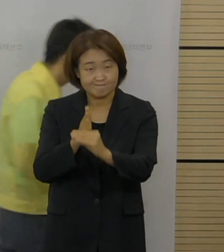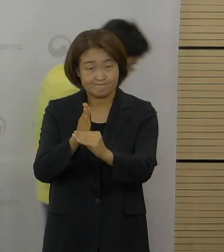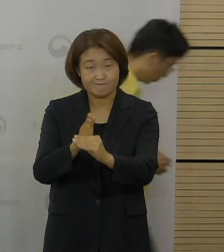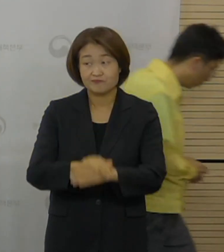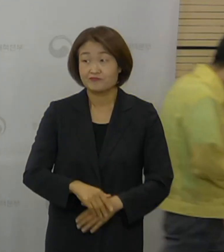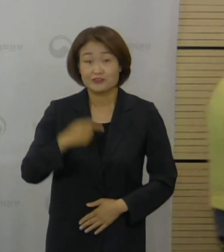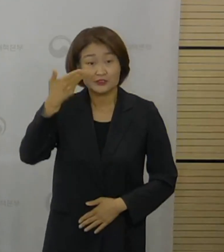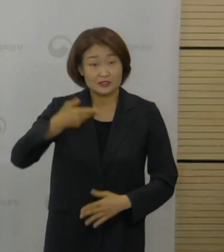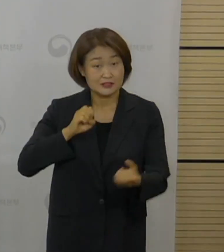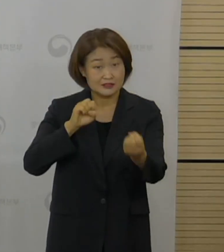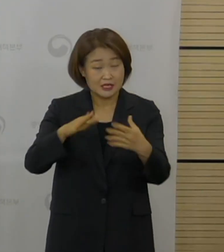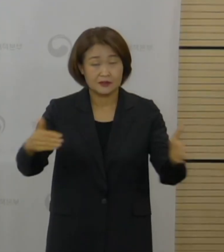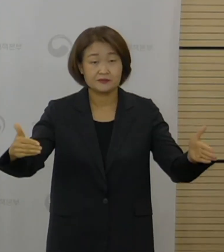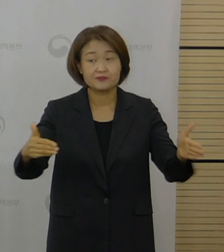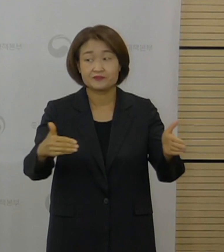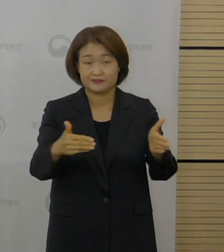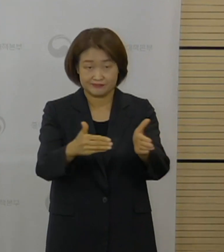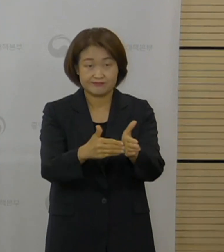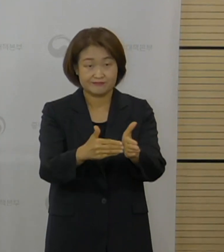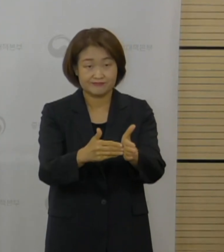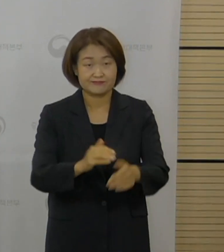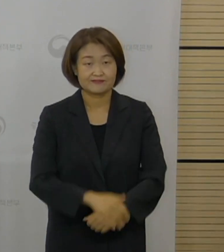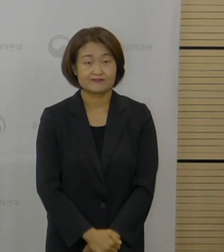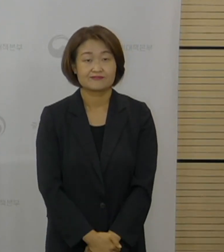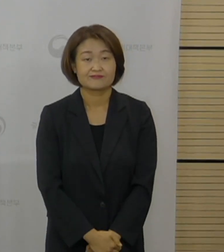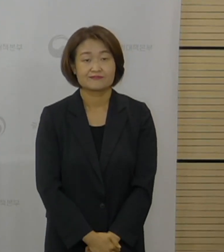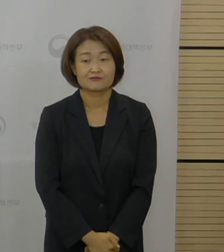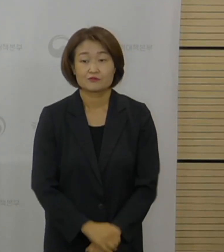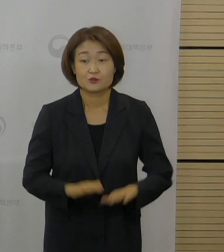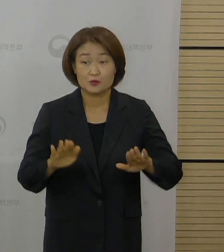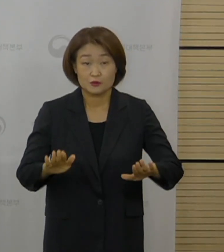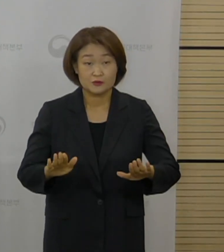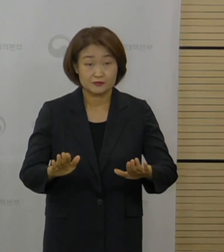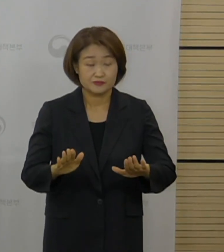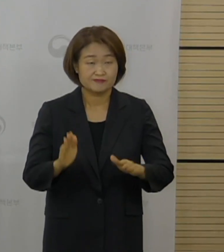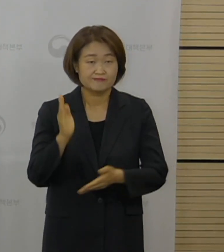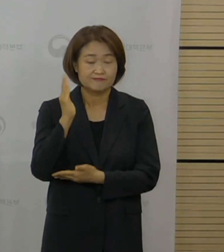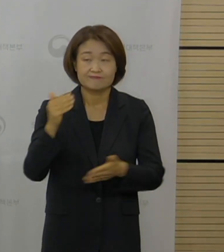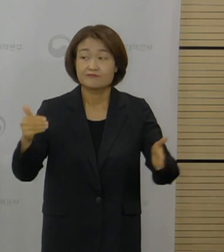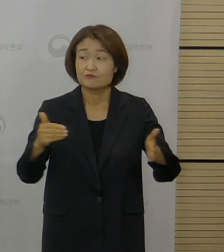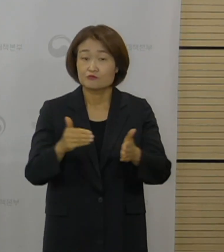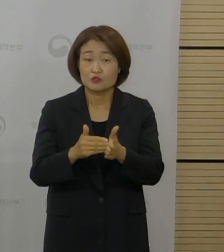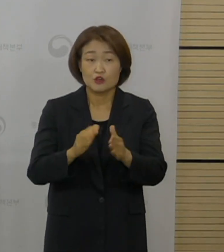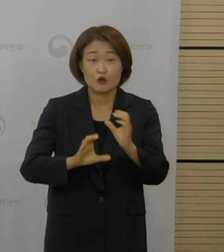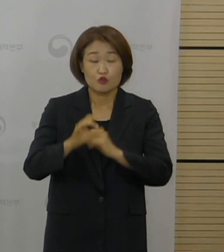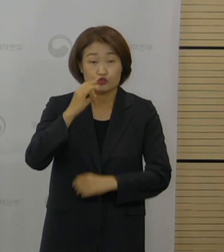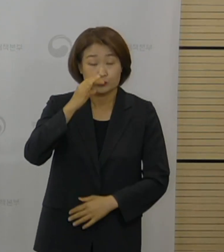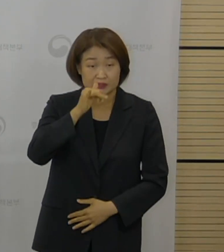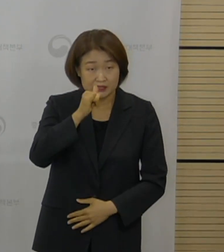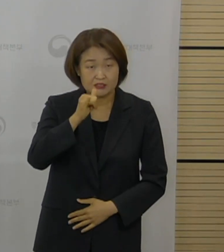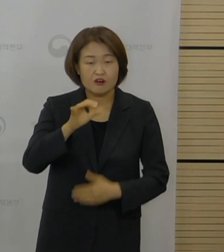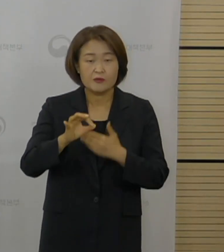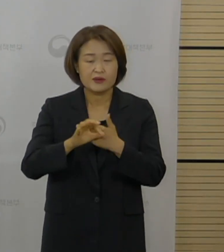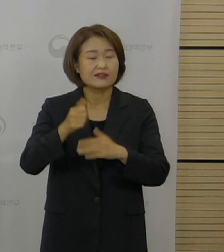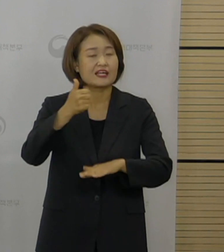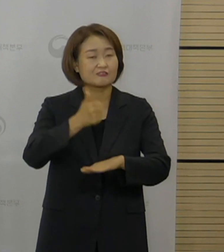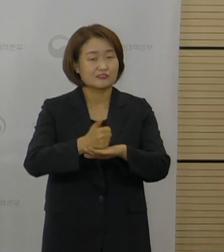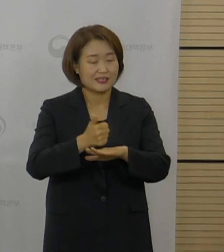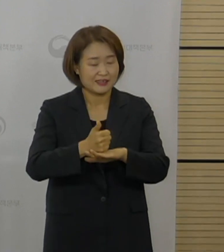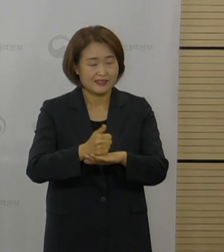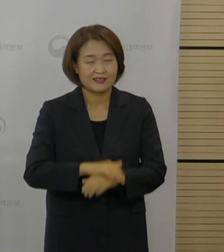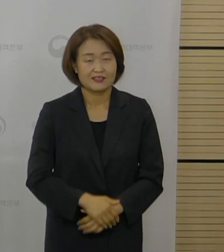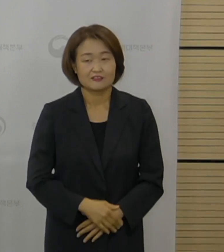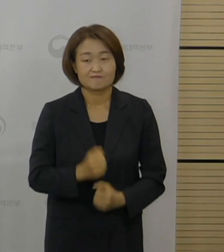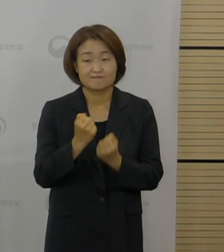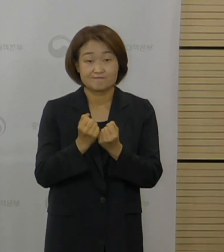질의응답은 이상 마무리하도록 하겠습니다. 오늘 정례 브리핑 마치고 추가 질문이 있으신 경우에는 위기소통팀으로 전달